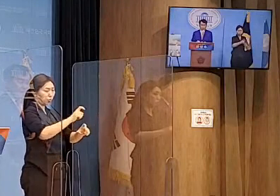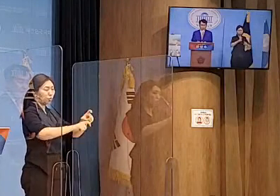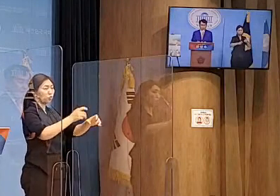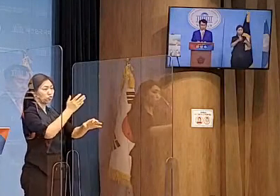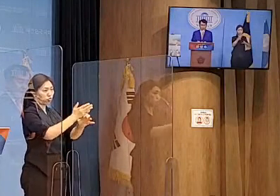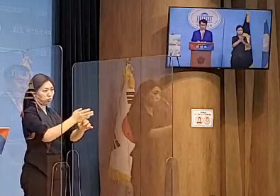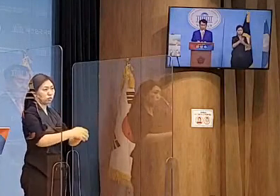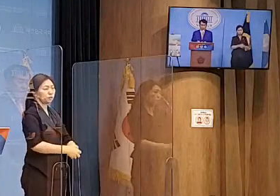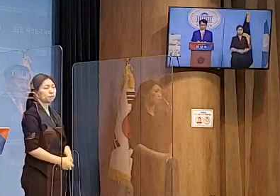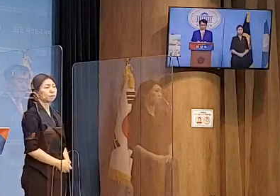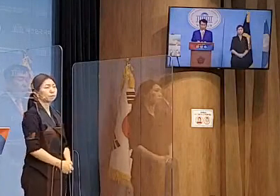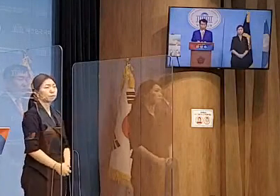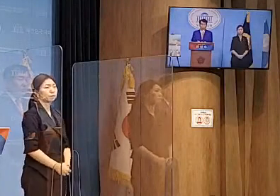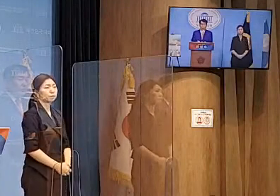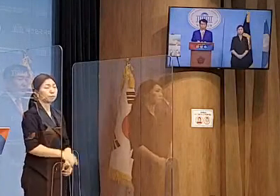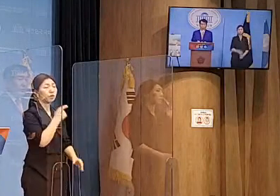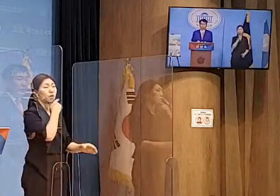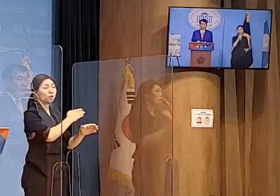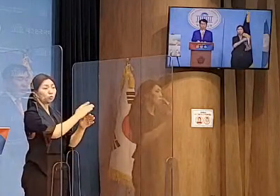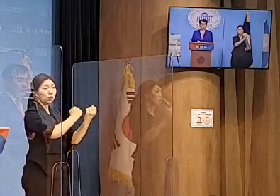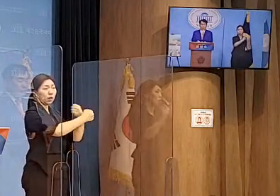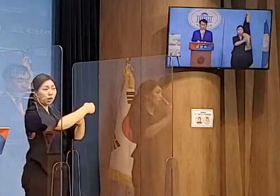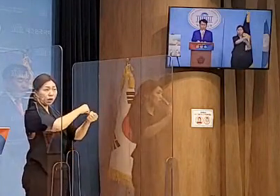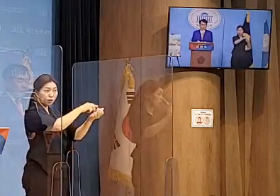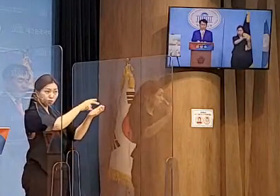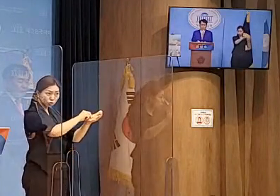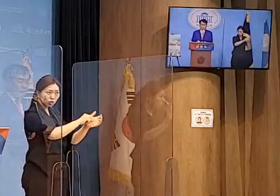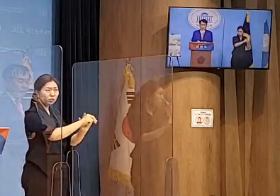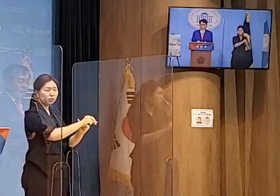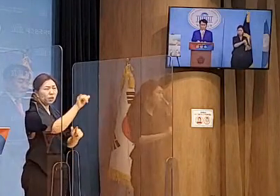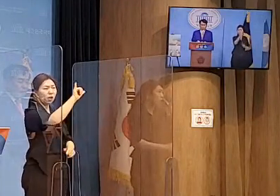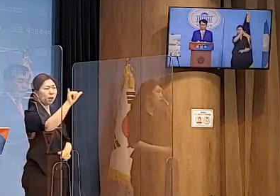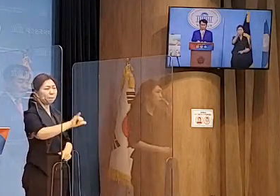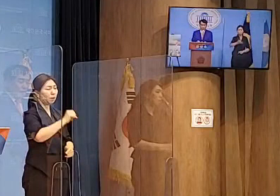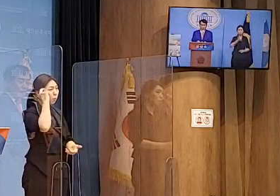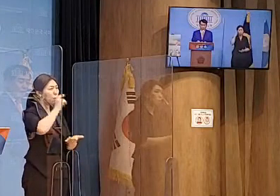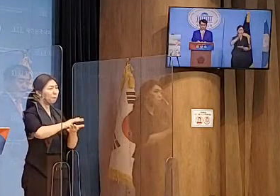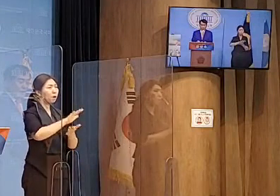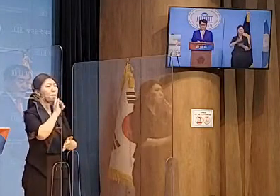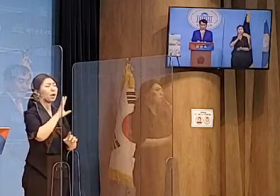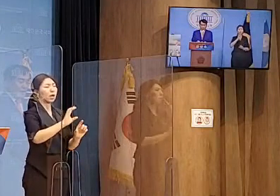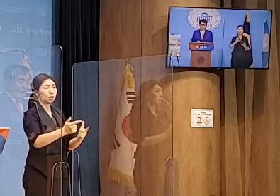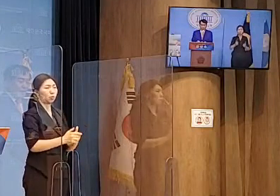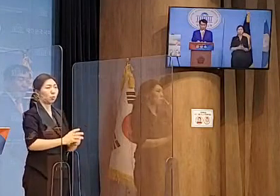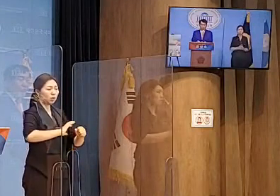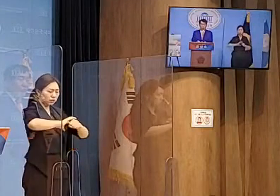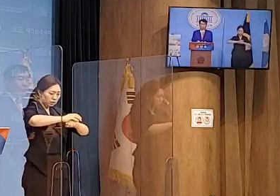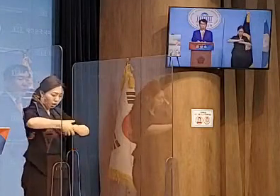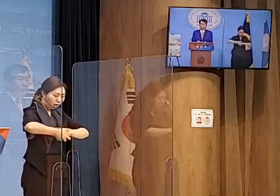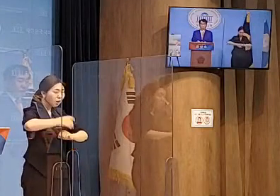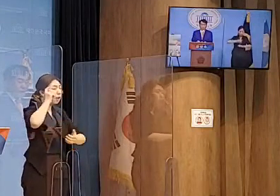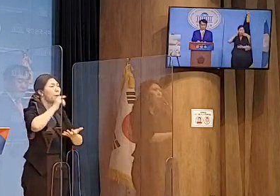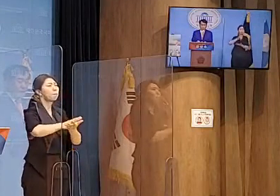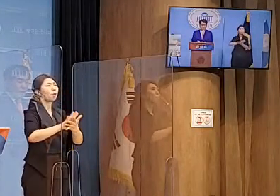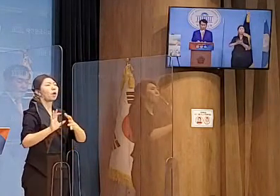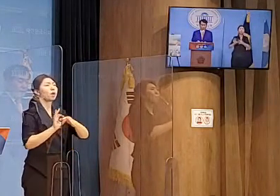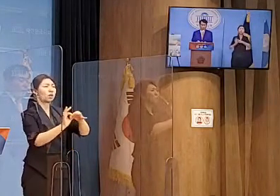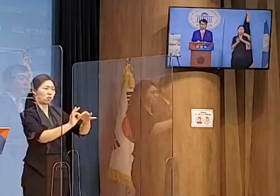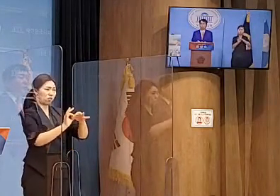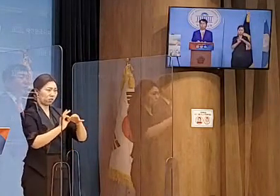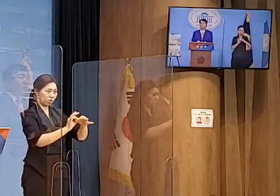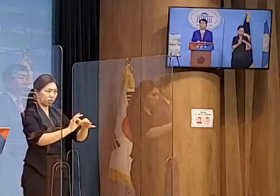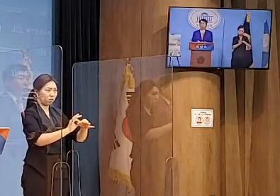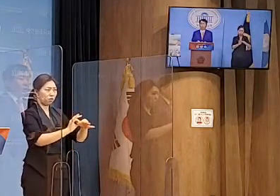북핵 문제는 한반도 평화뿐만 아니라 세계의 평화도 직결되어